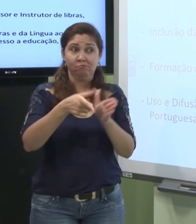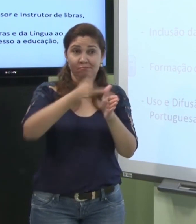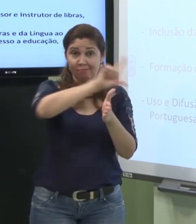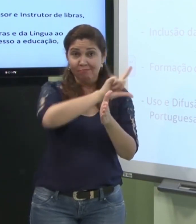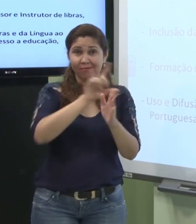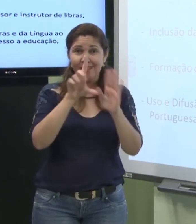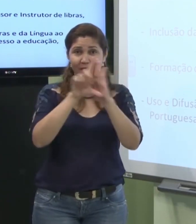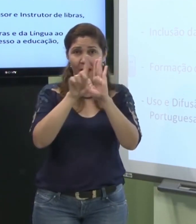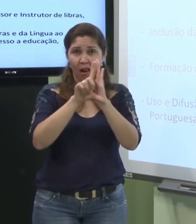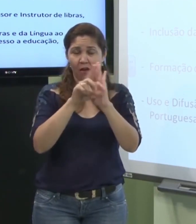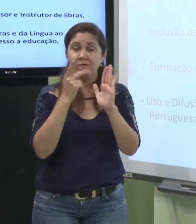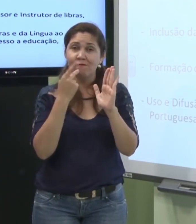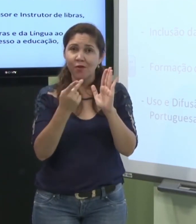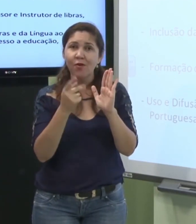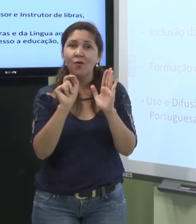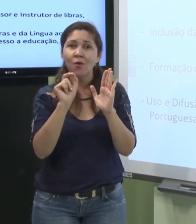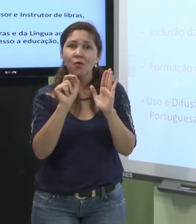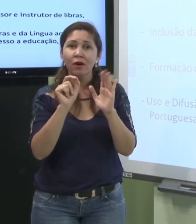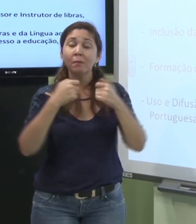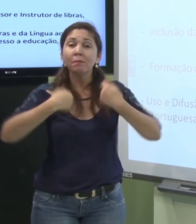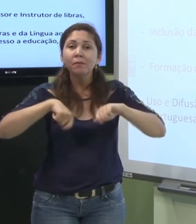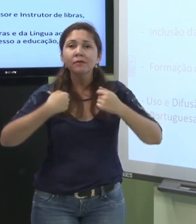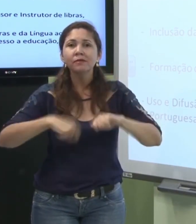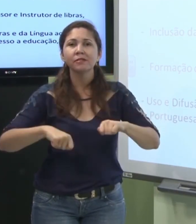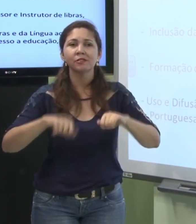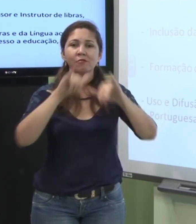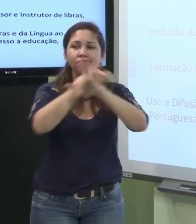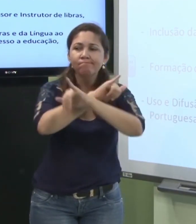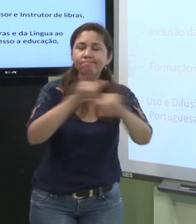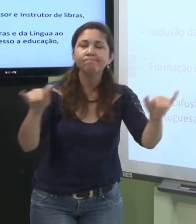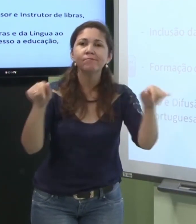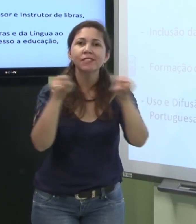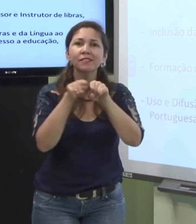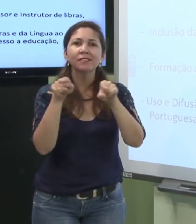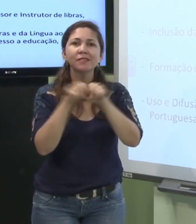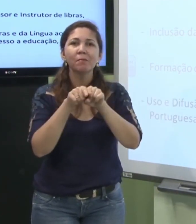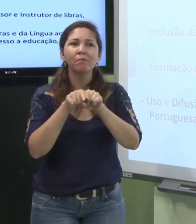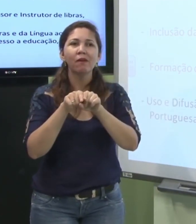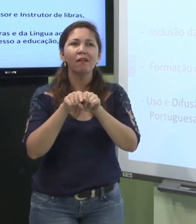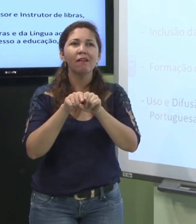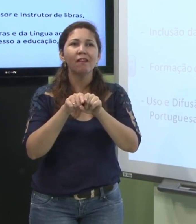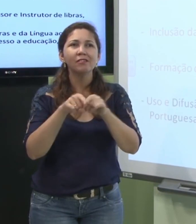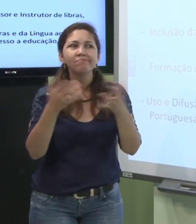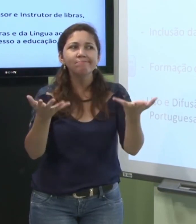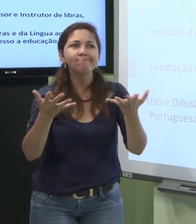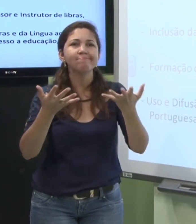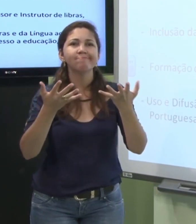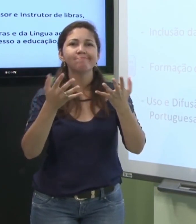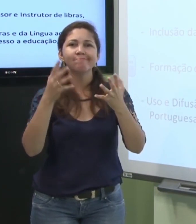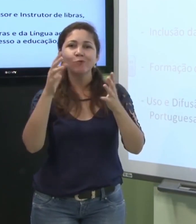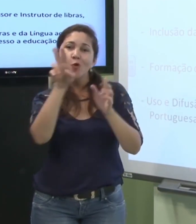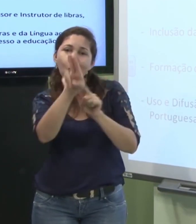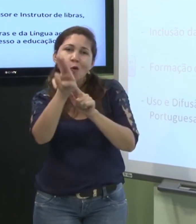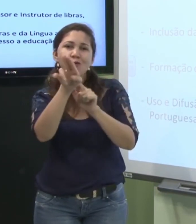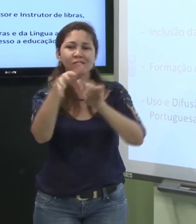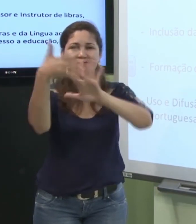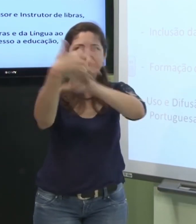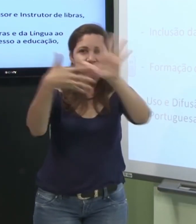a lei ela fala que precisa haver uma difusão da língua o uso da